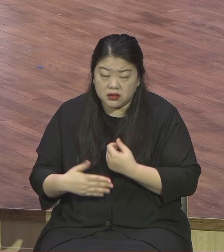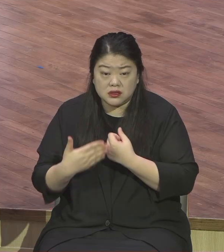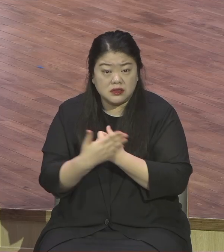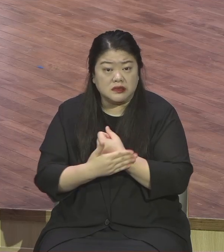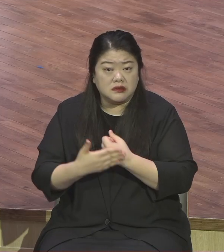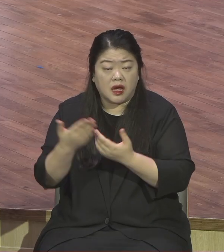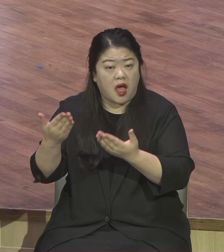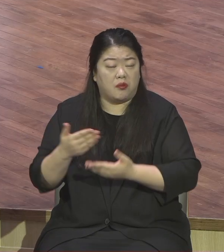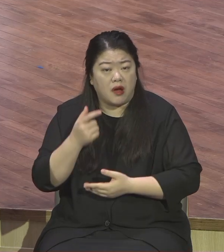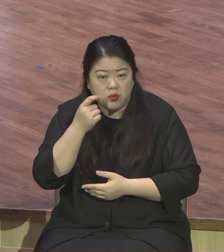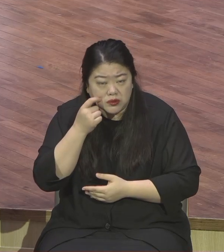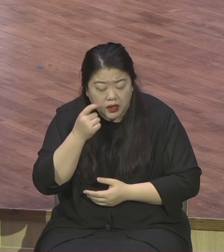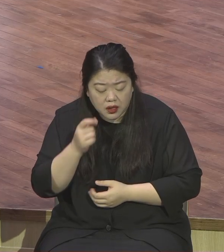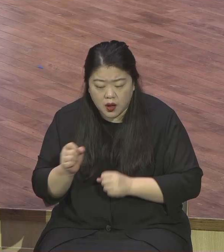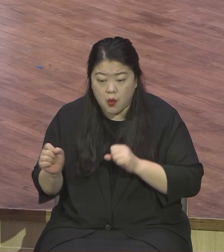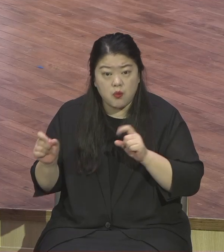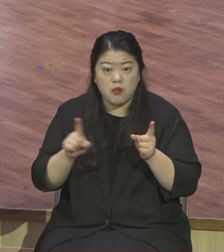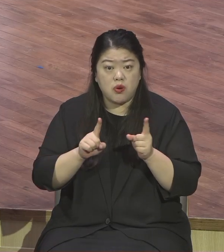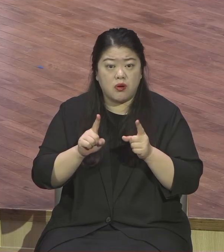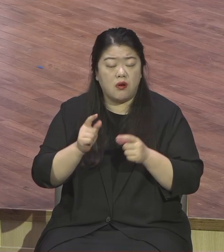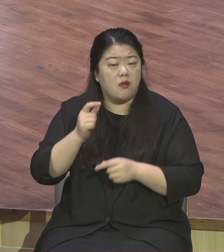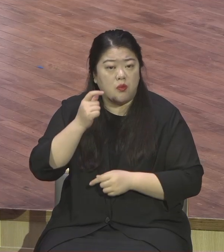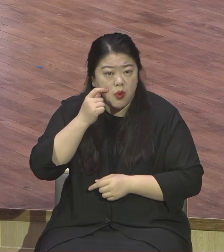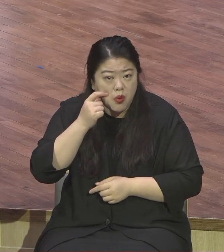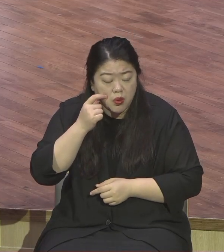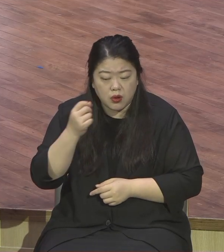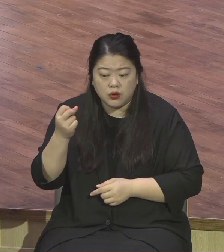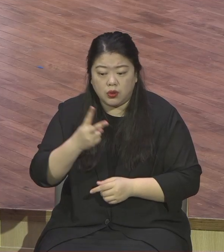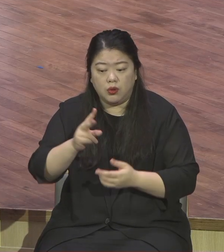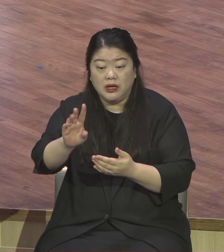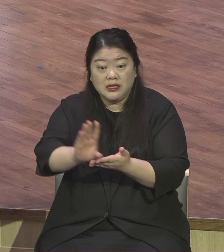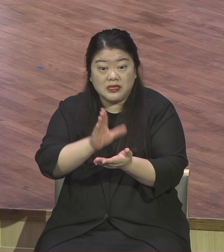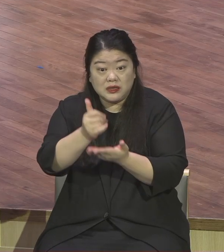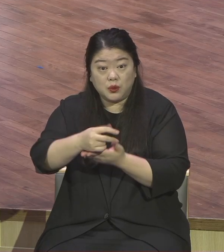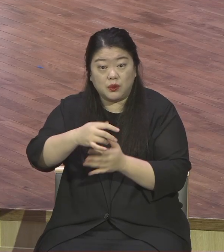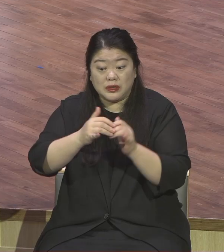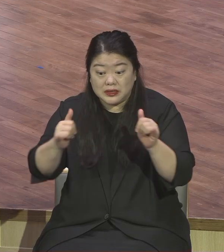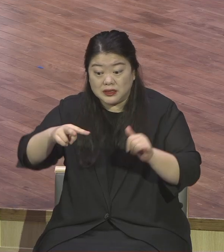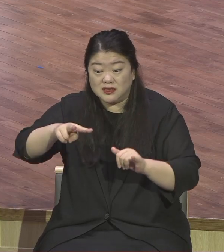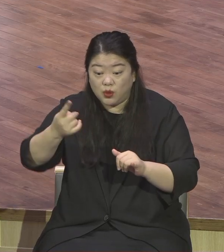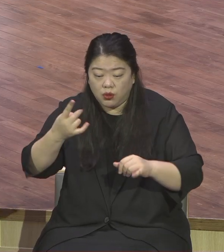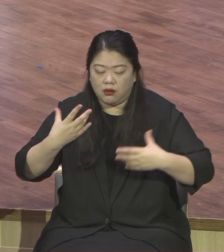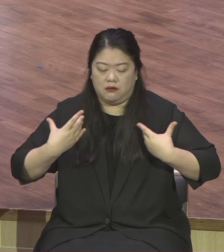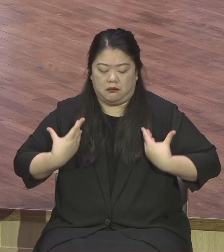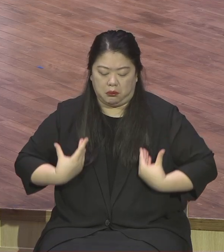그리스도인들에게도 예외가 아니다라고 하는 사실이에요. 좌절.